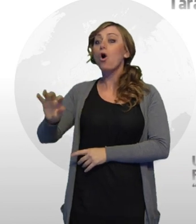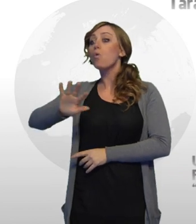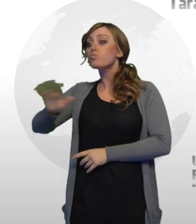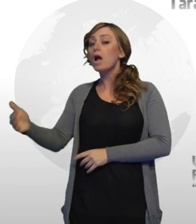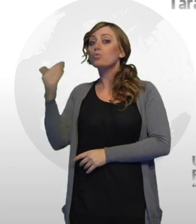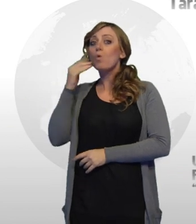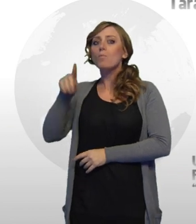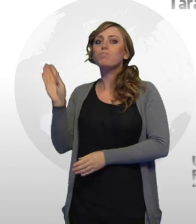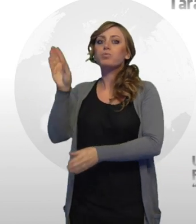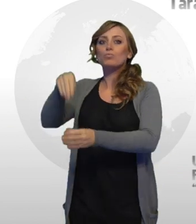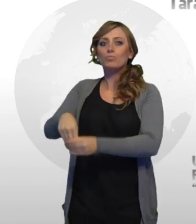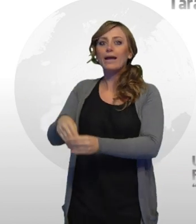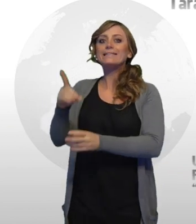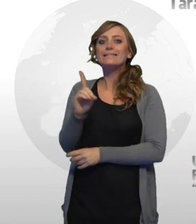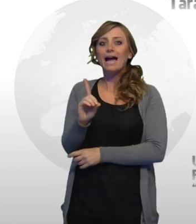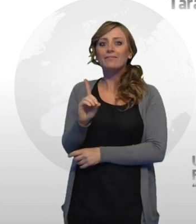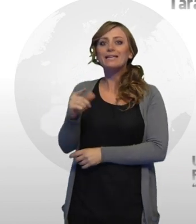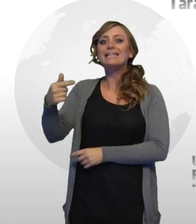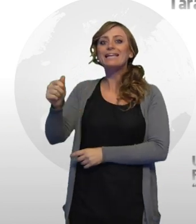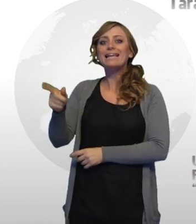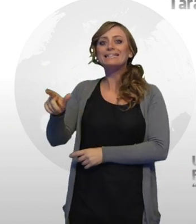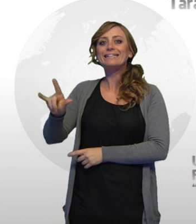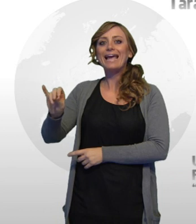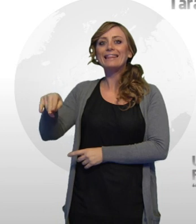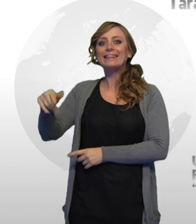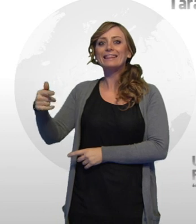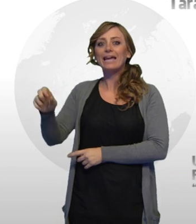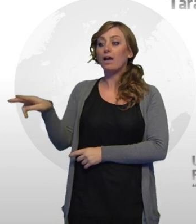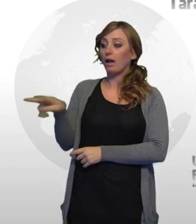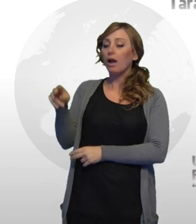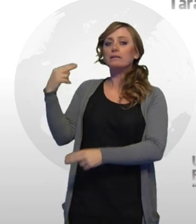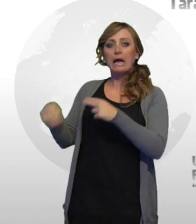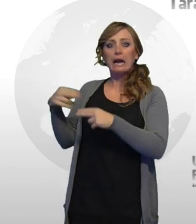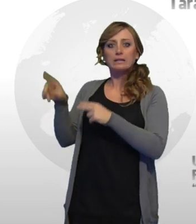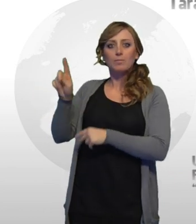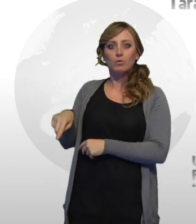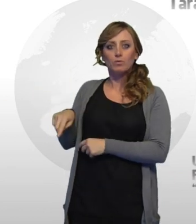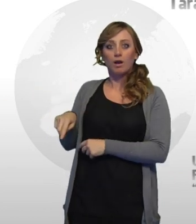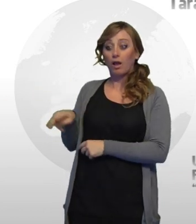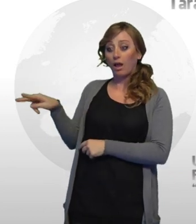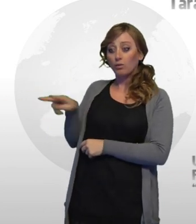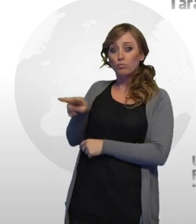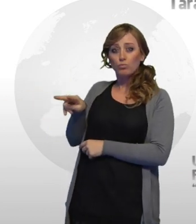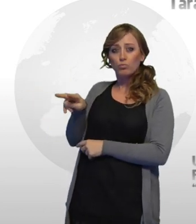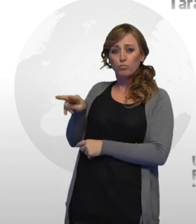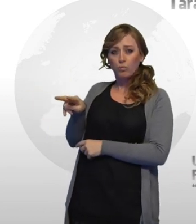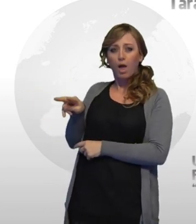Questi ultimi si occupavano di procacciare i clienti, una trentina in tutto, fra cui alcuni